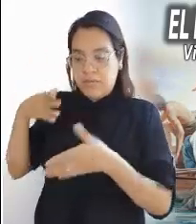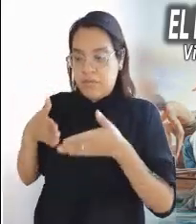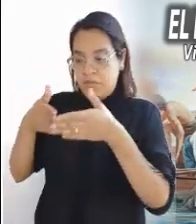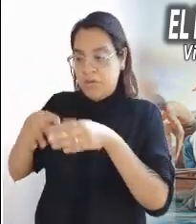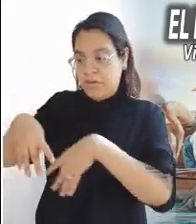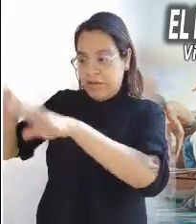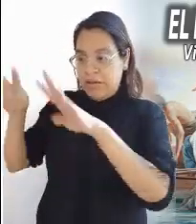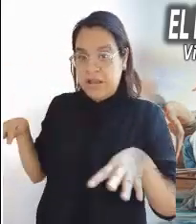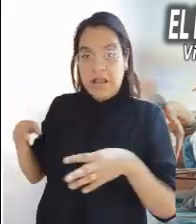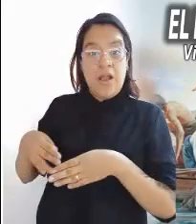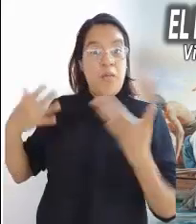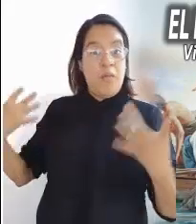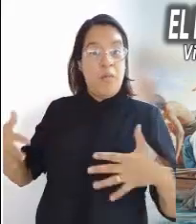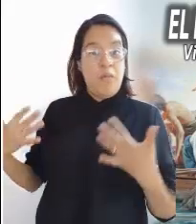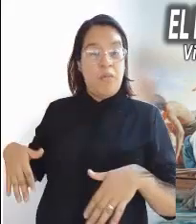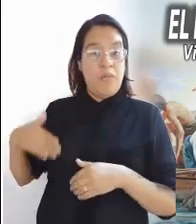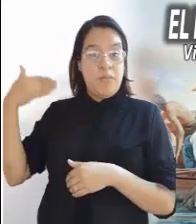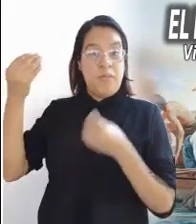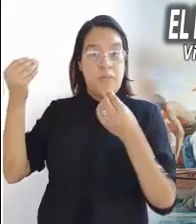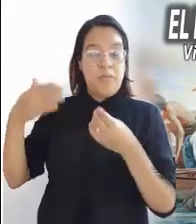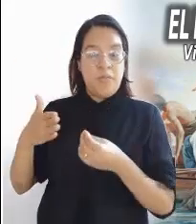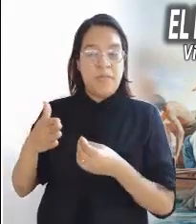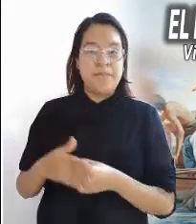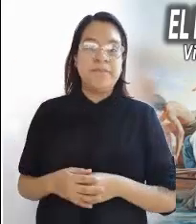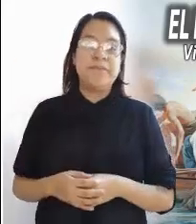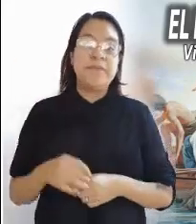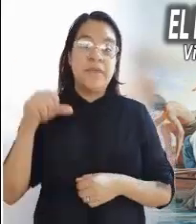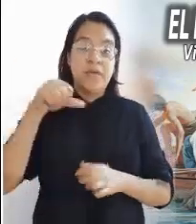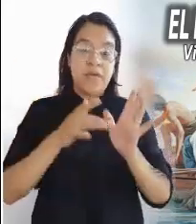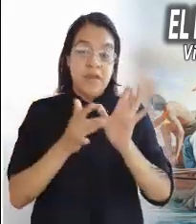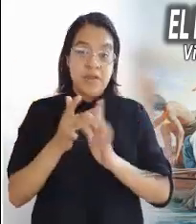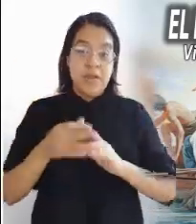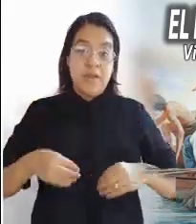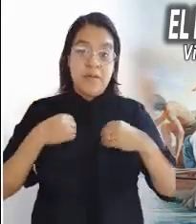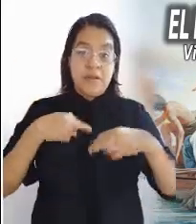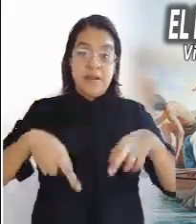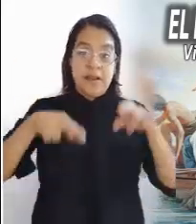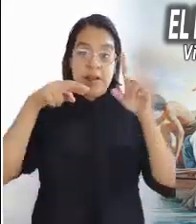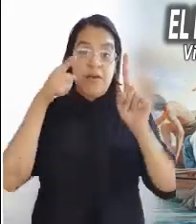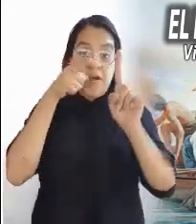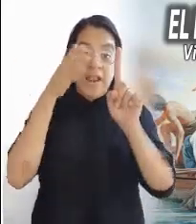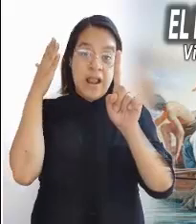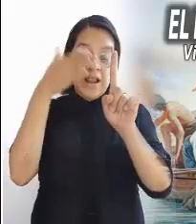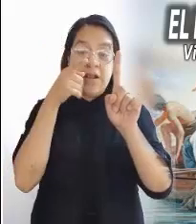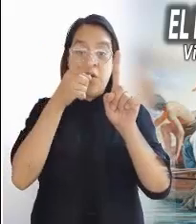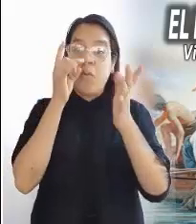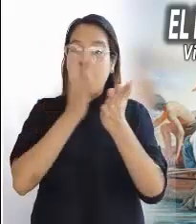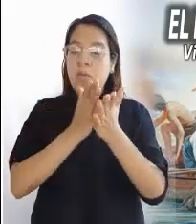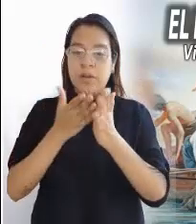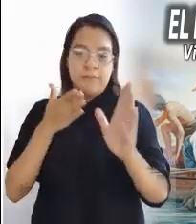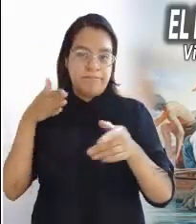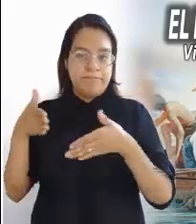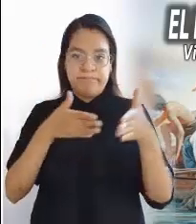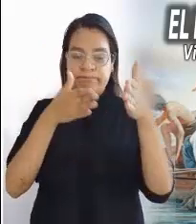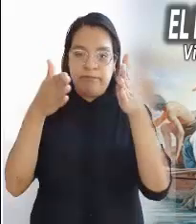pesca milagrosa. Hoy, Cristo vivo y resucitado se nos presenta como el único camino. Ya hemos